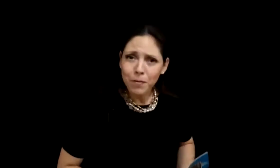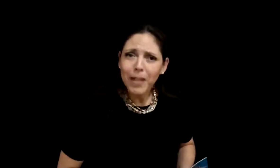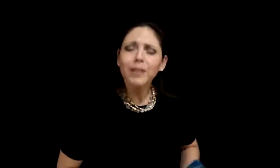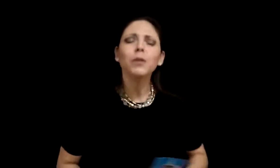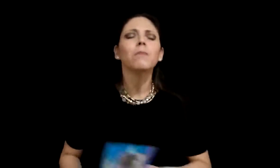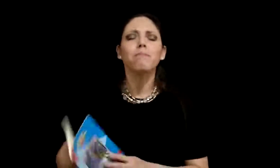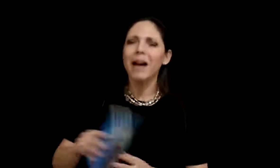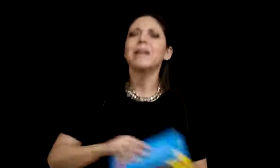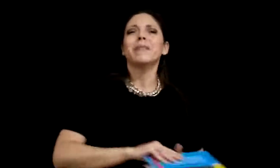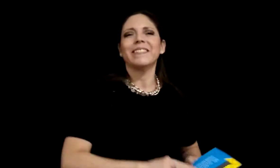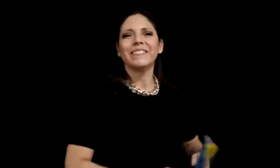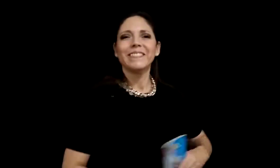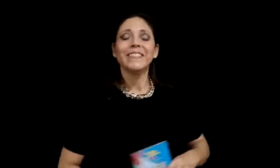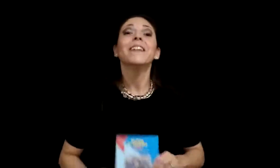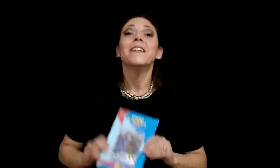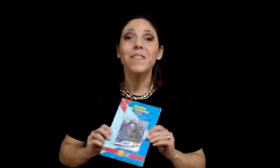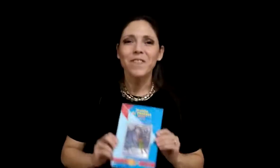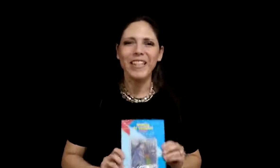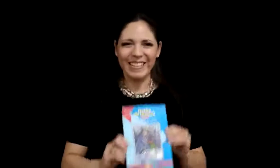perfecto para mí. Fin.